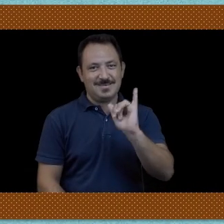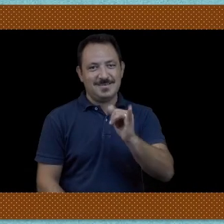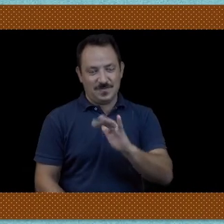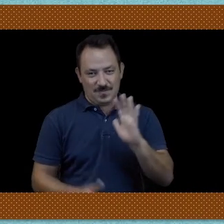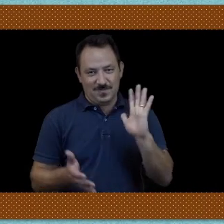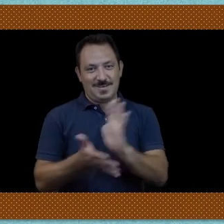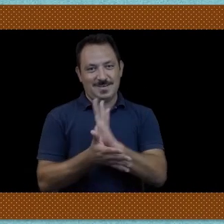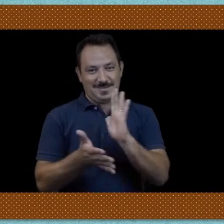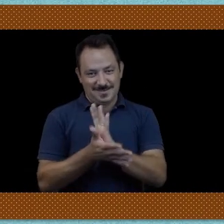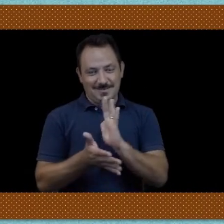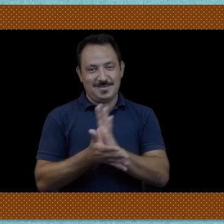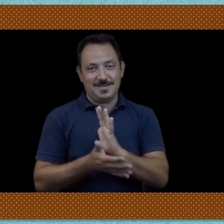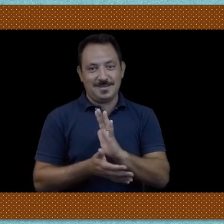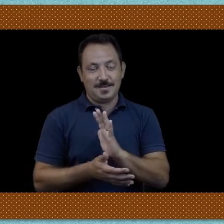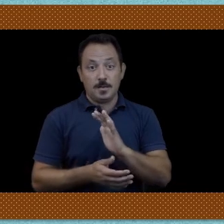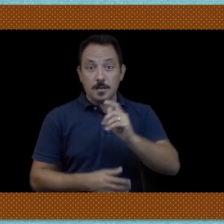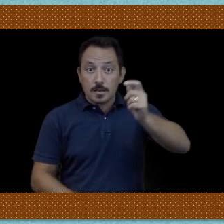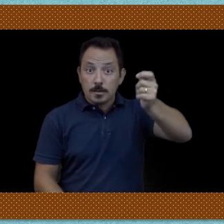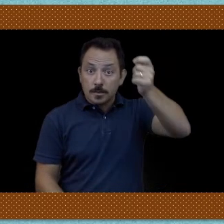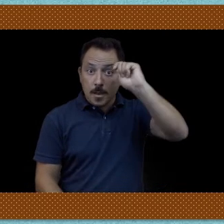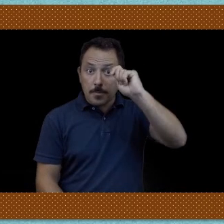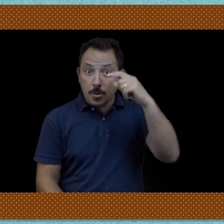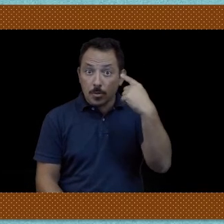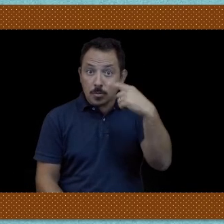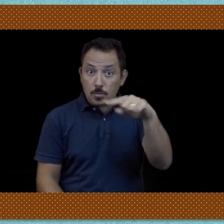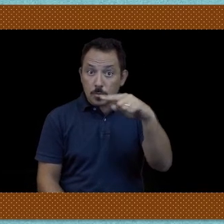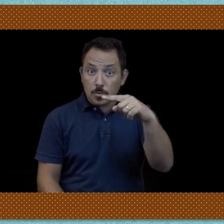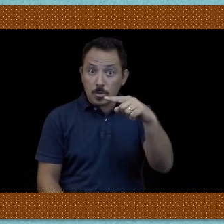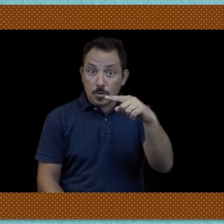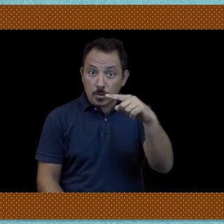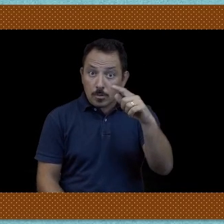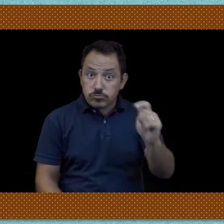Sì, indossi il tuo cappello da festa.